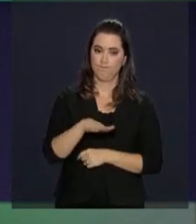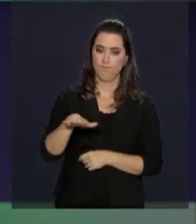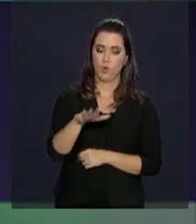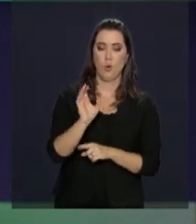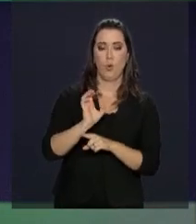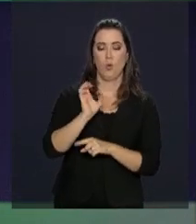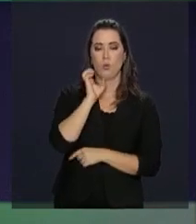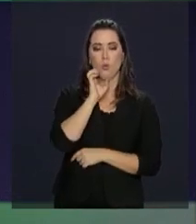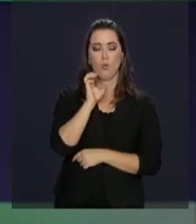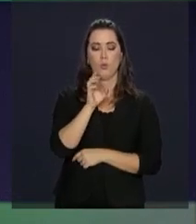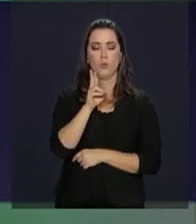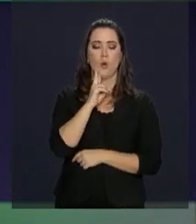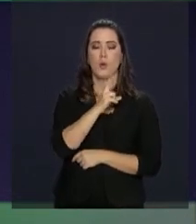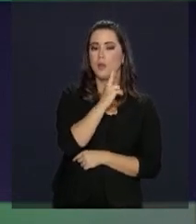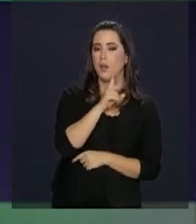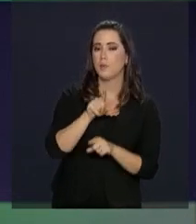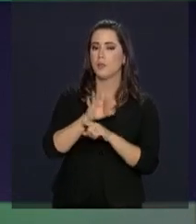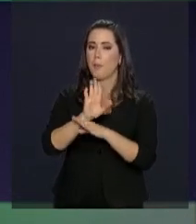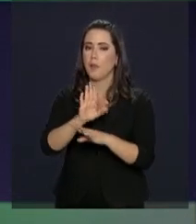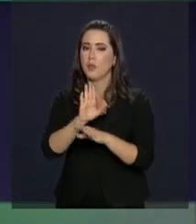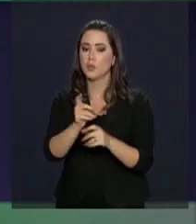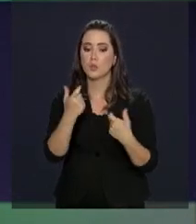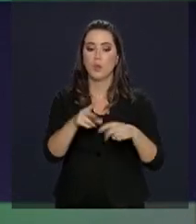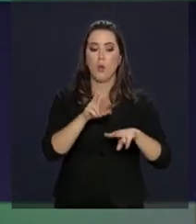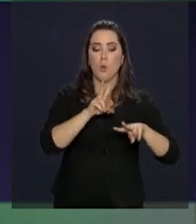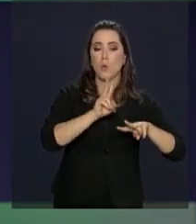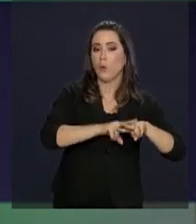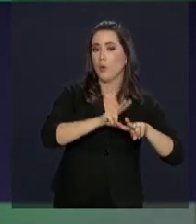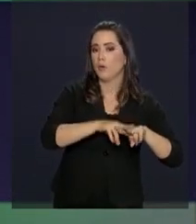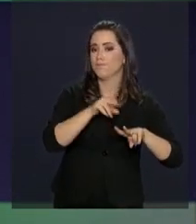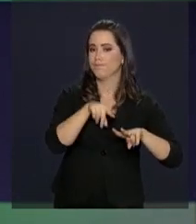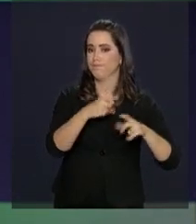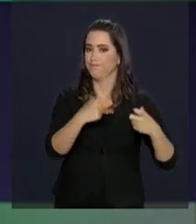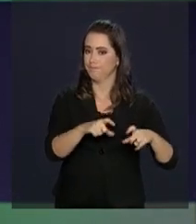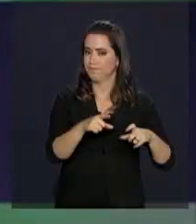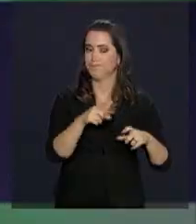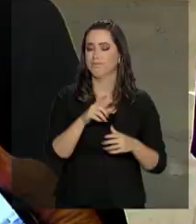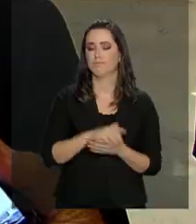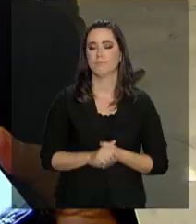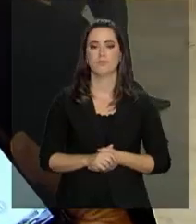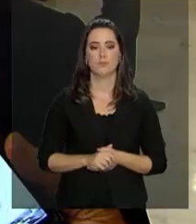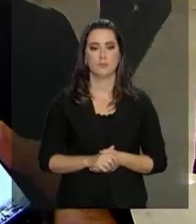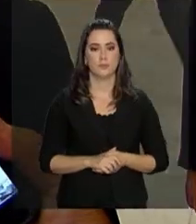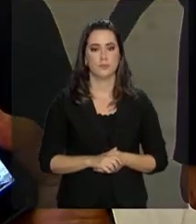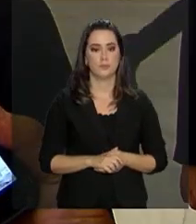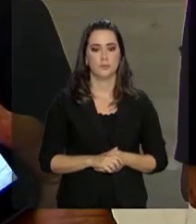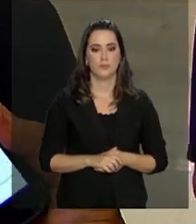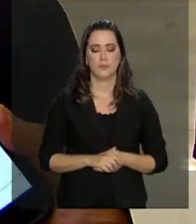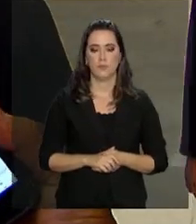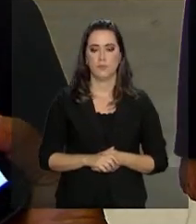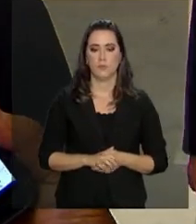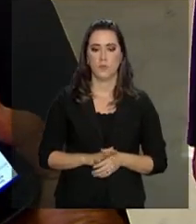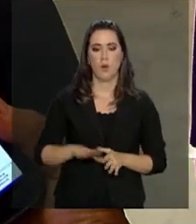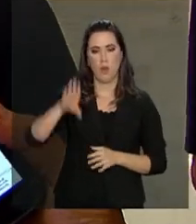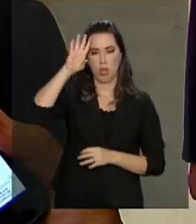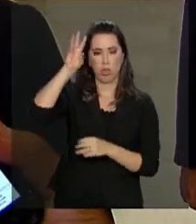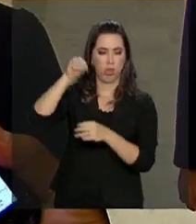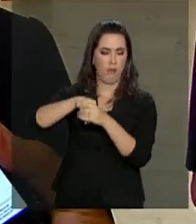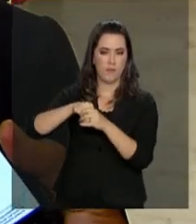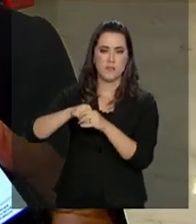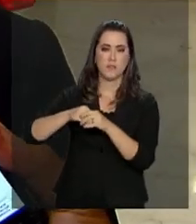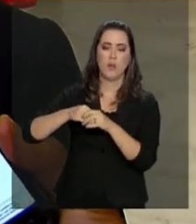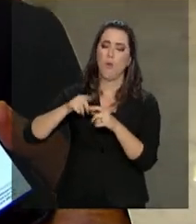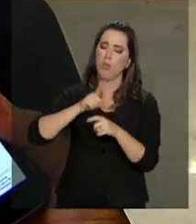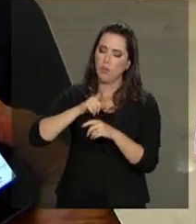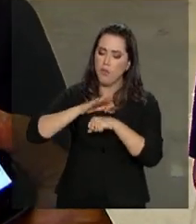pelo Estado, além de socorrer o sistema penitenciário. Foi uma intervenção negociada,